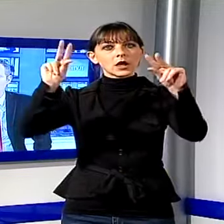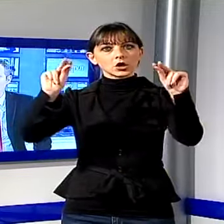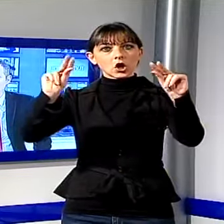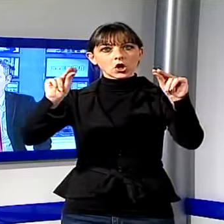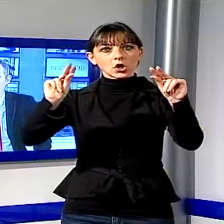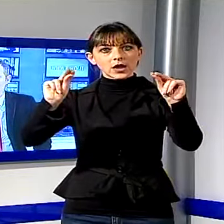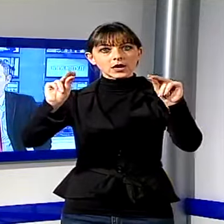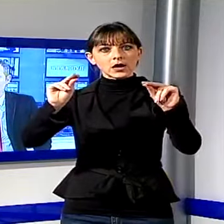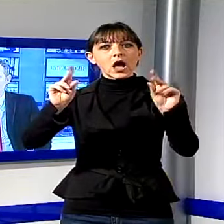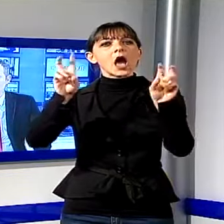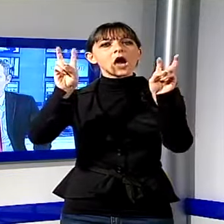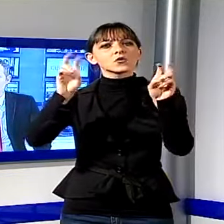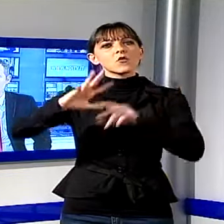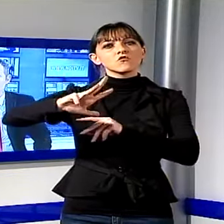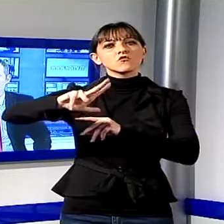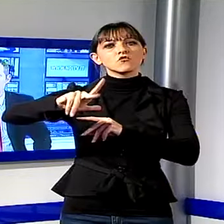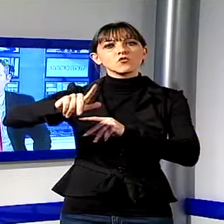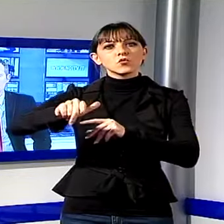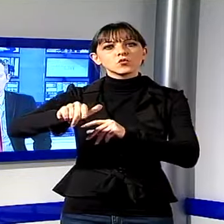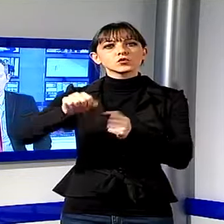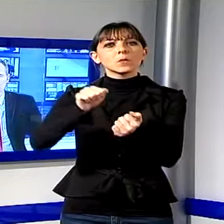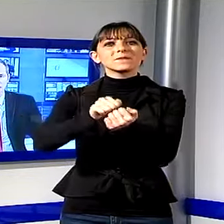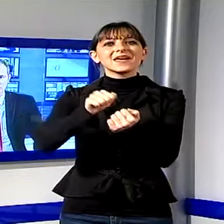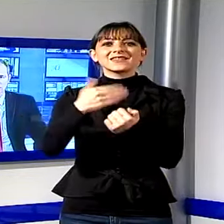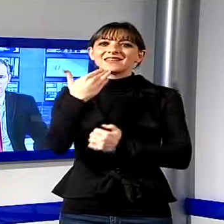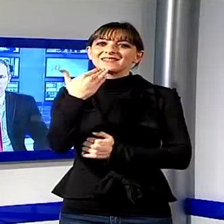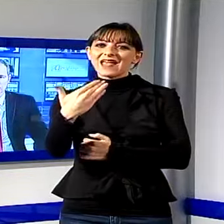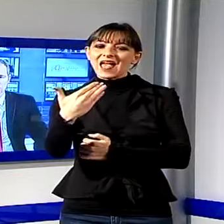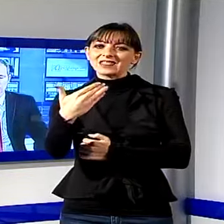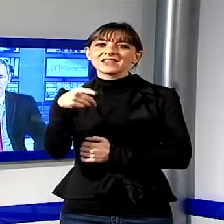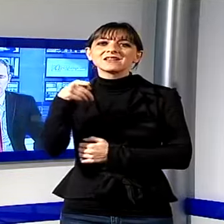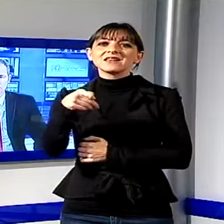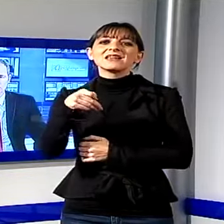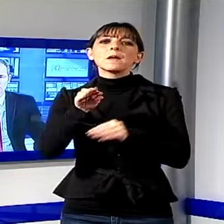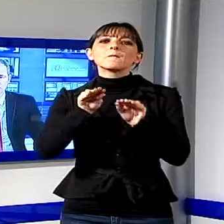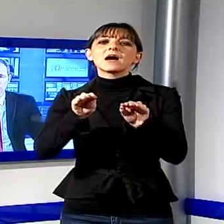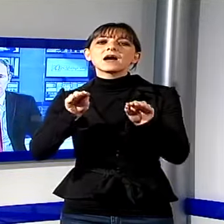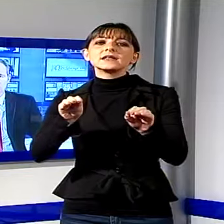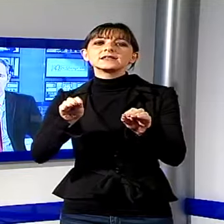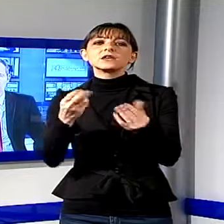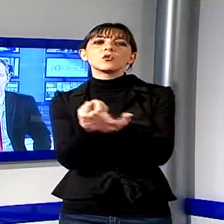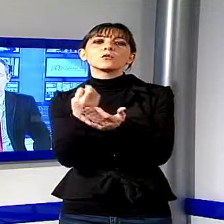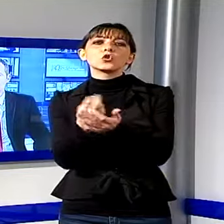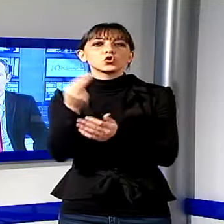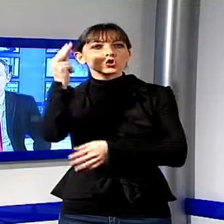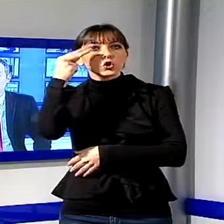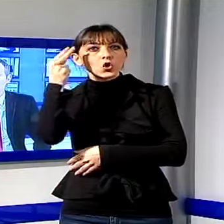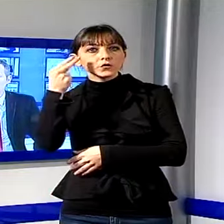verificato a Pietrasanta. In un magazzino di prodotti cosmetici il valore della merce trafugata si aggirerebbe